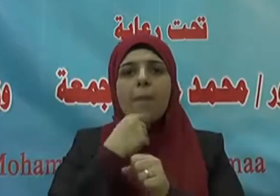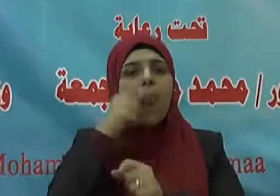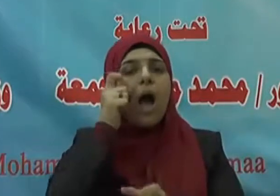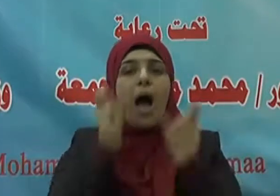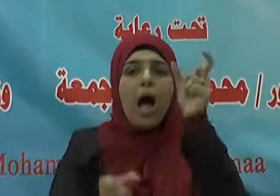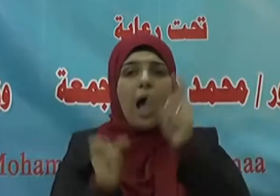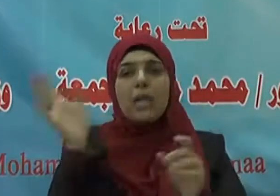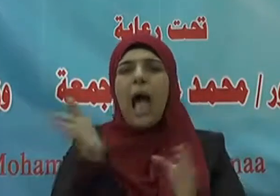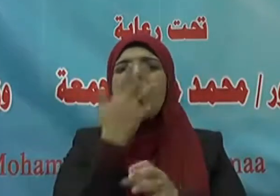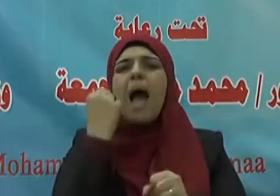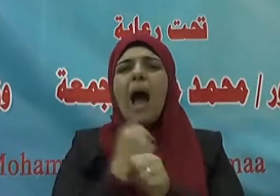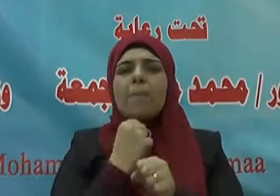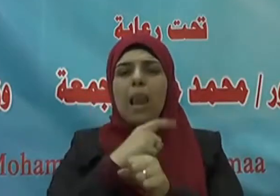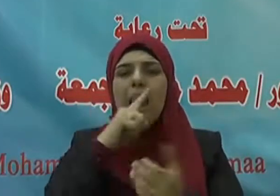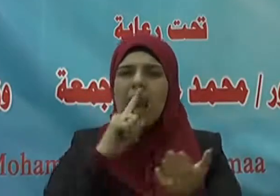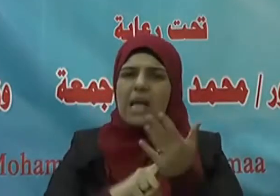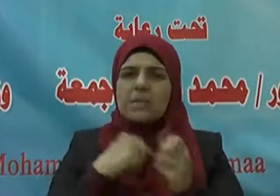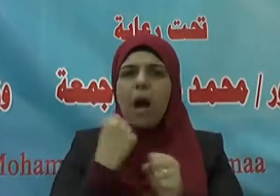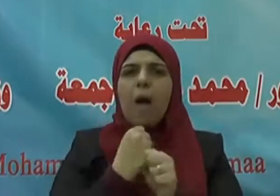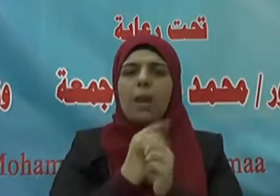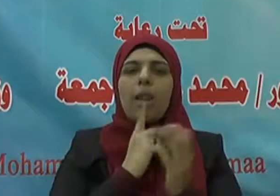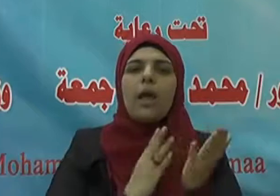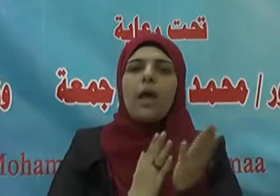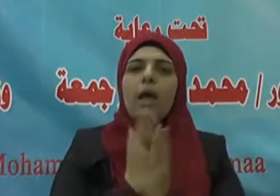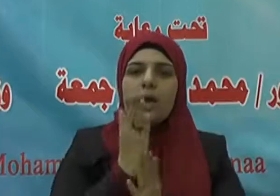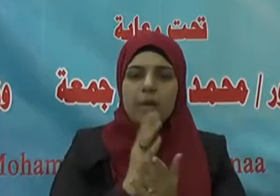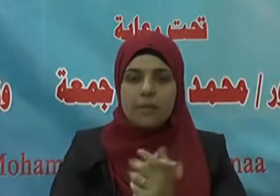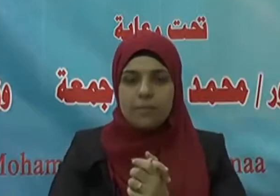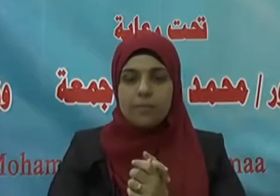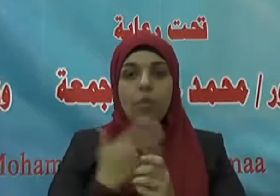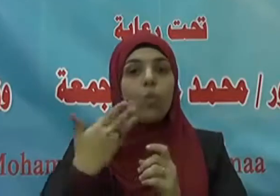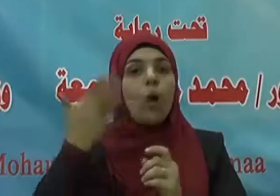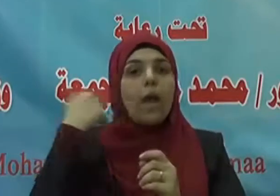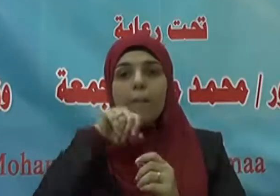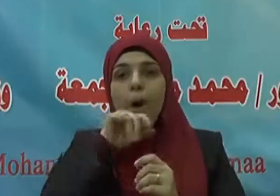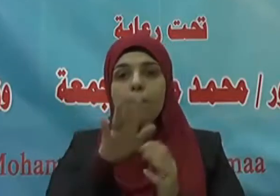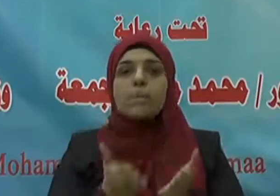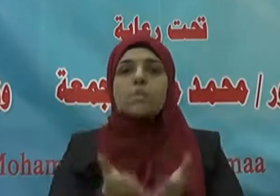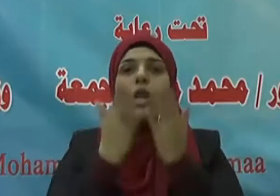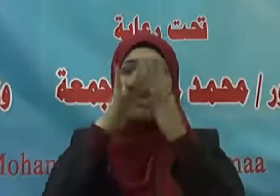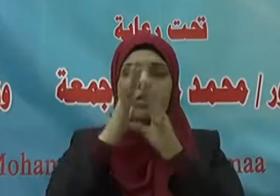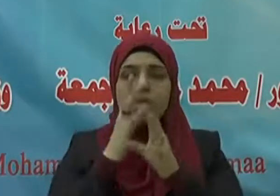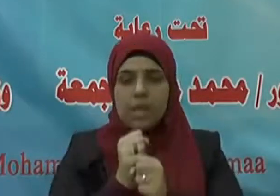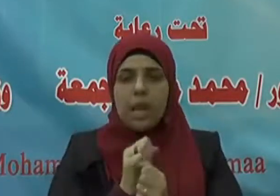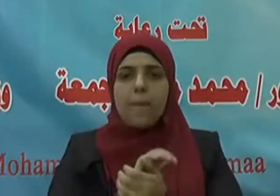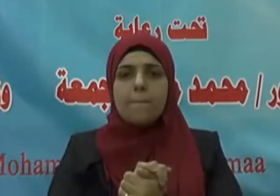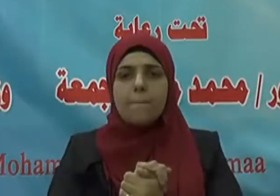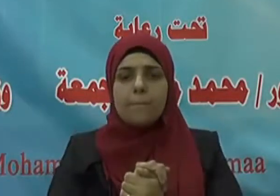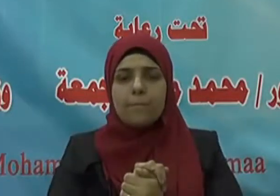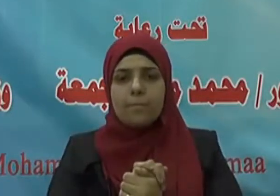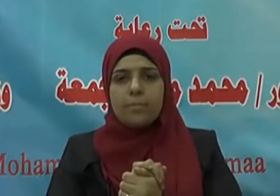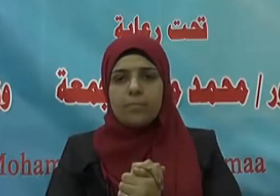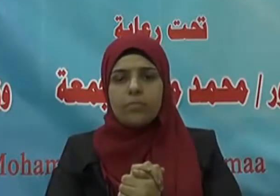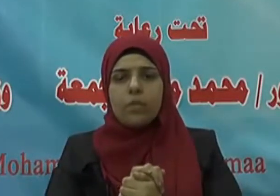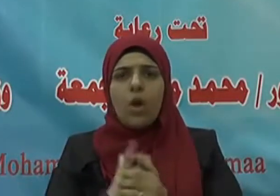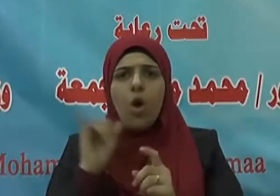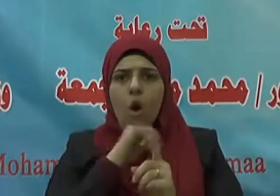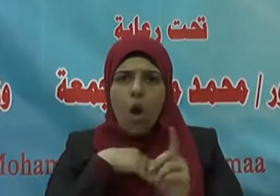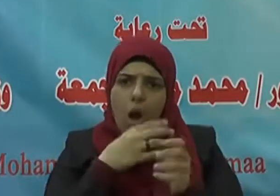عمل أحدكم عملا أن يتقنه وكان صلى الله عليه وسلم